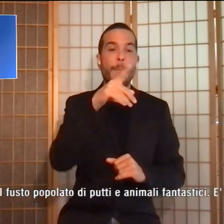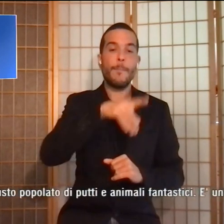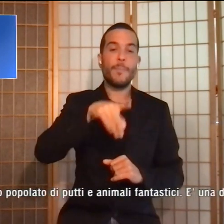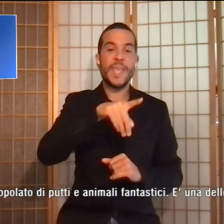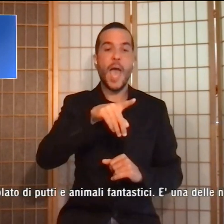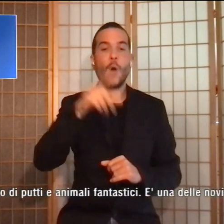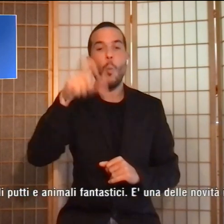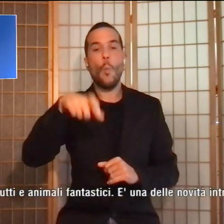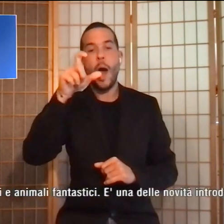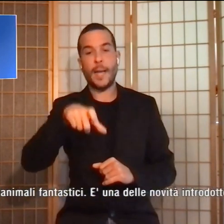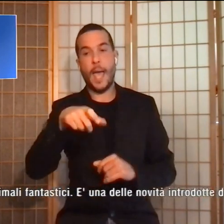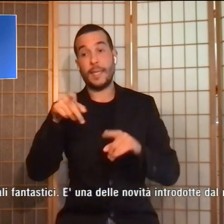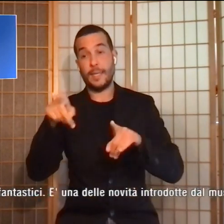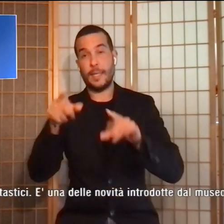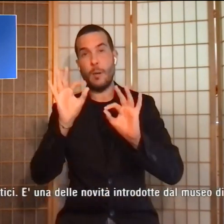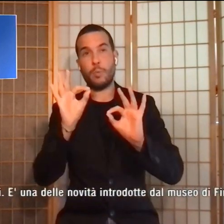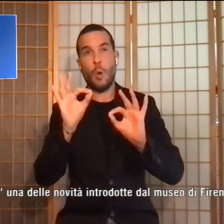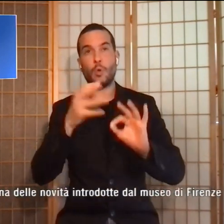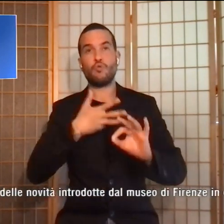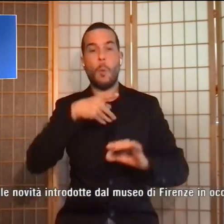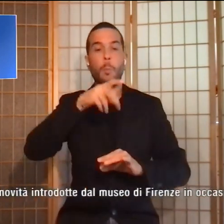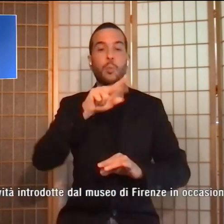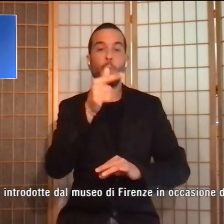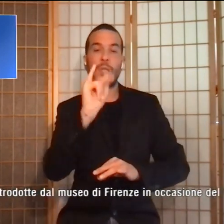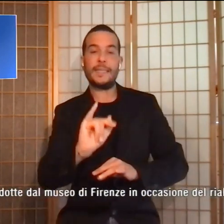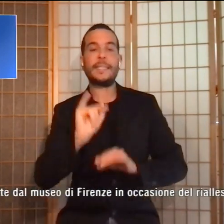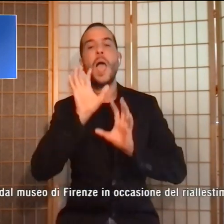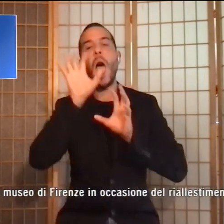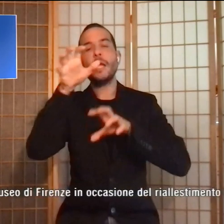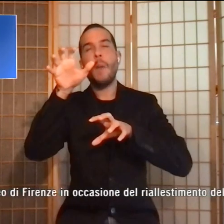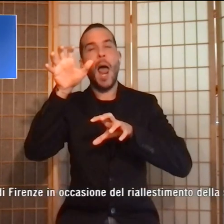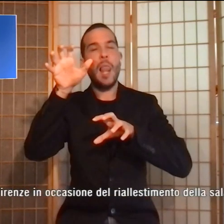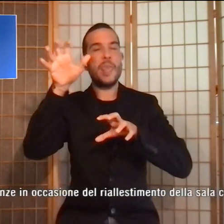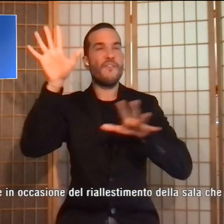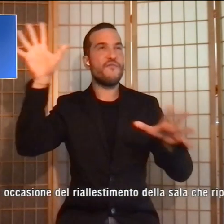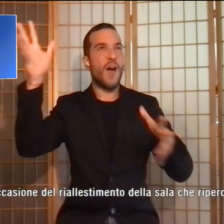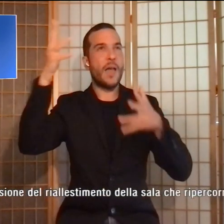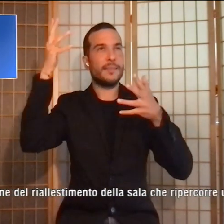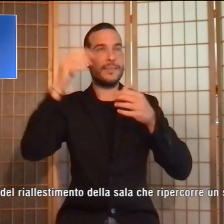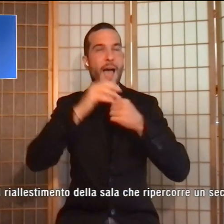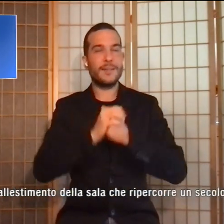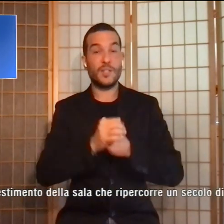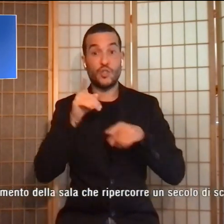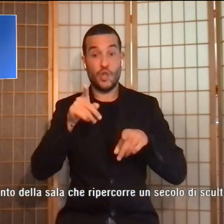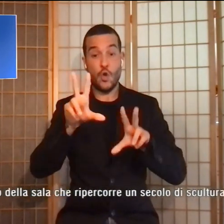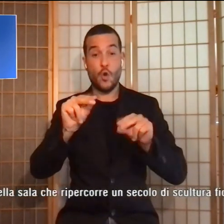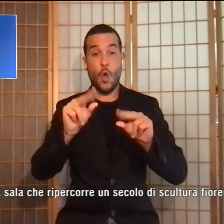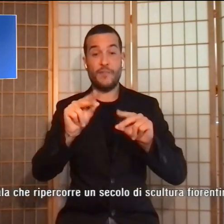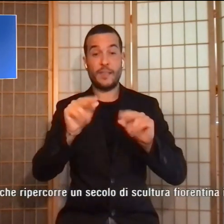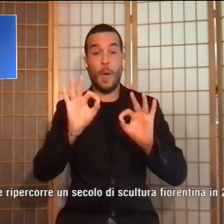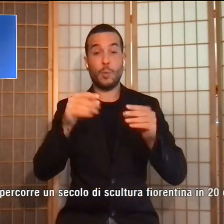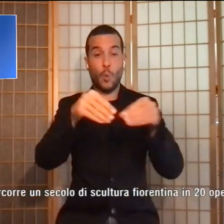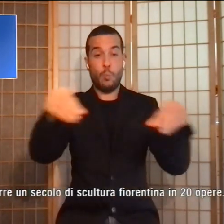popolato di putti e animali fantastici. È una delle novità introdotte dal Museo di Firenze